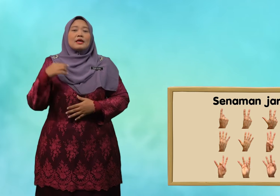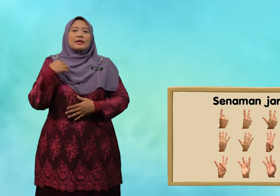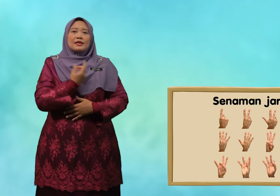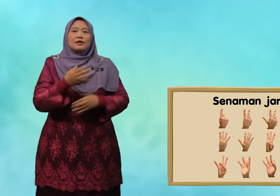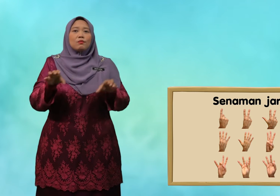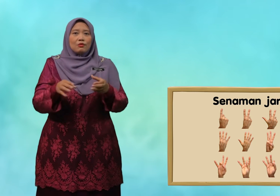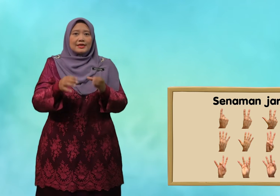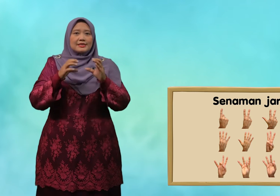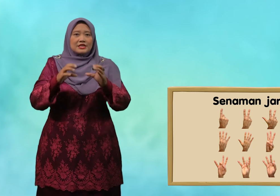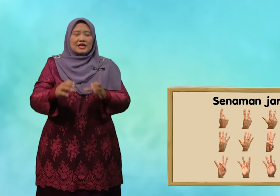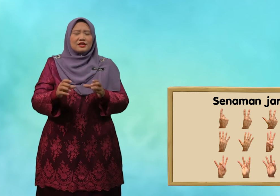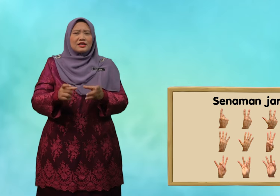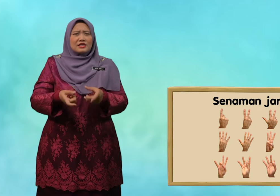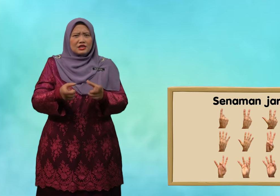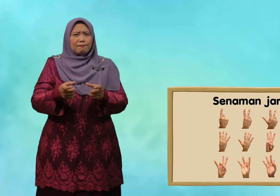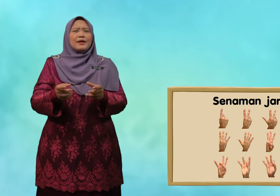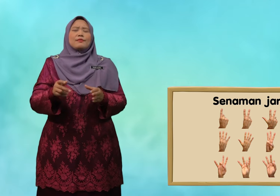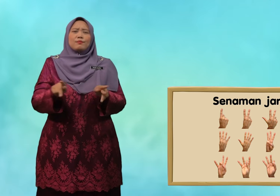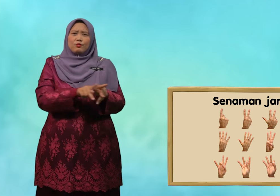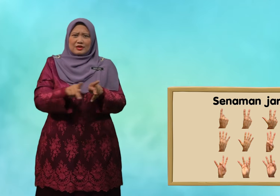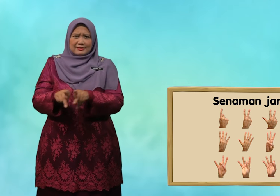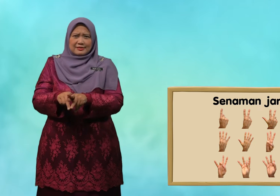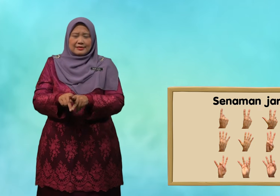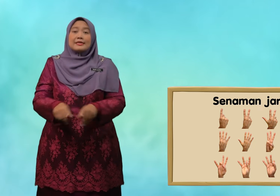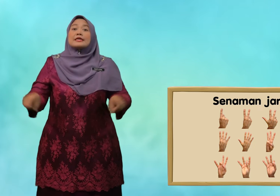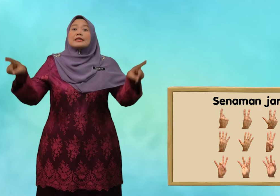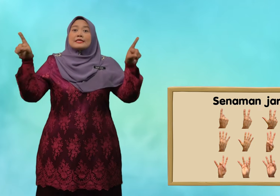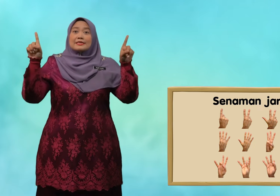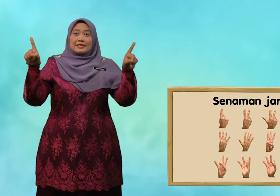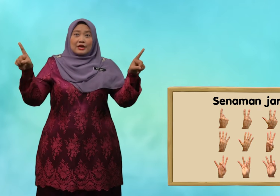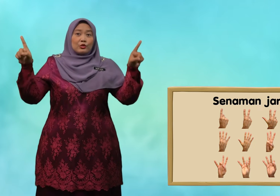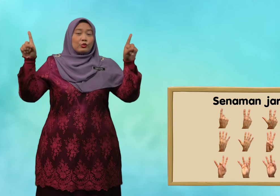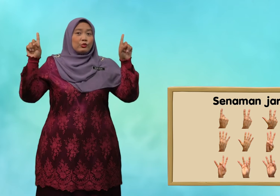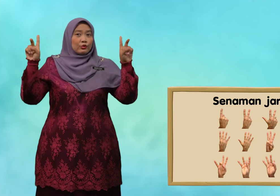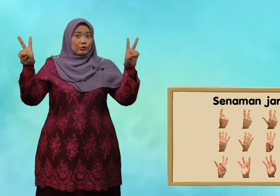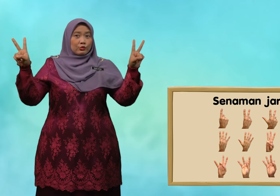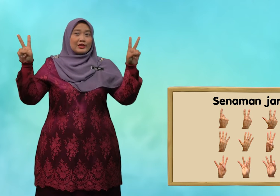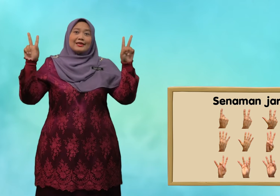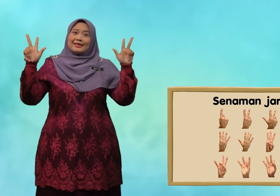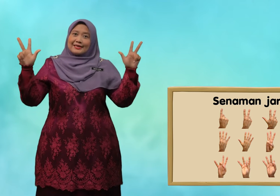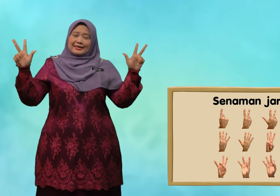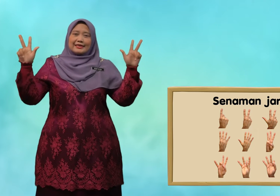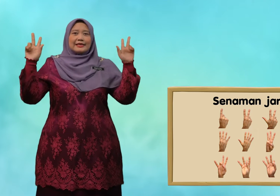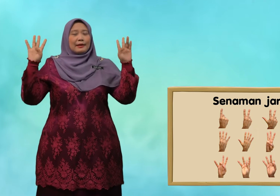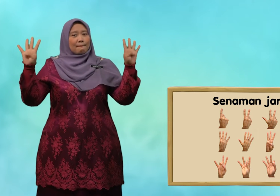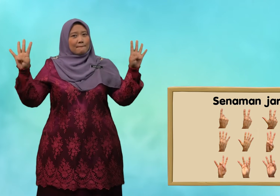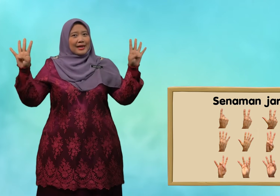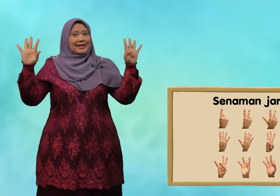Kita buat secara cepat pula. Satu, dua, tiga, empat,